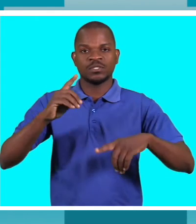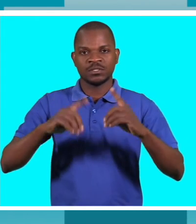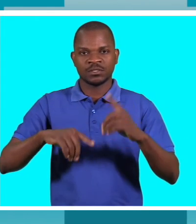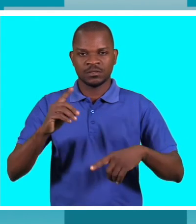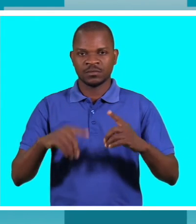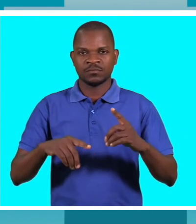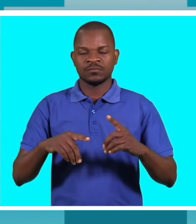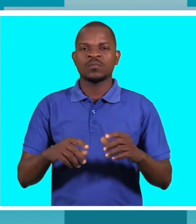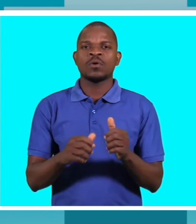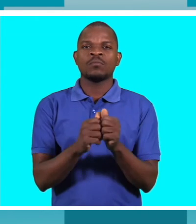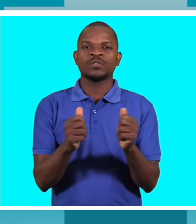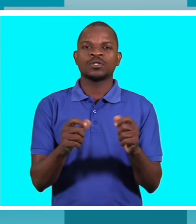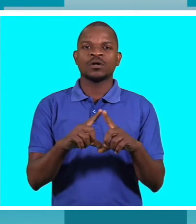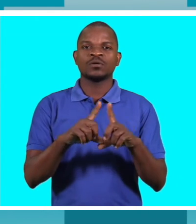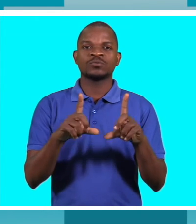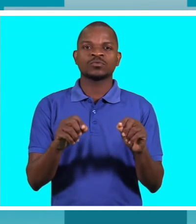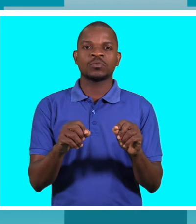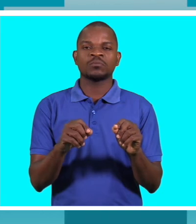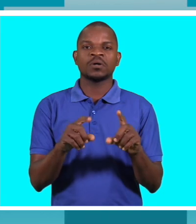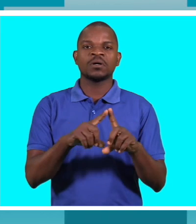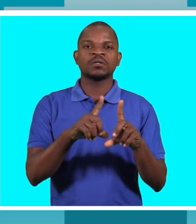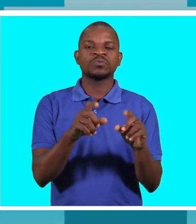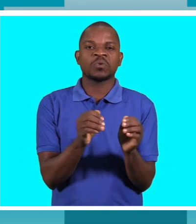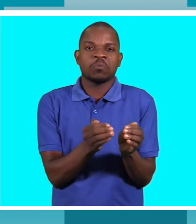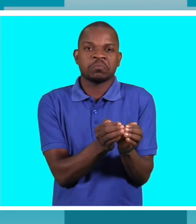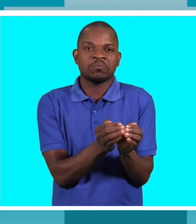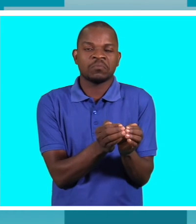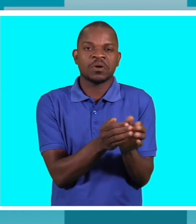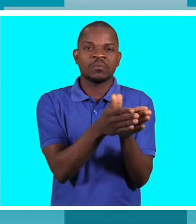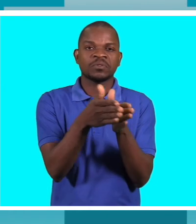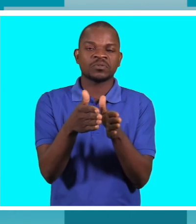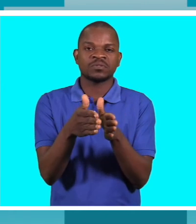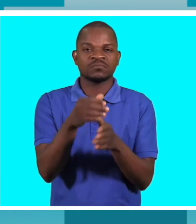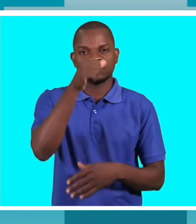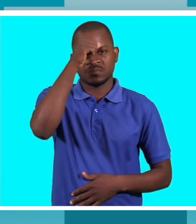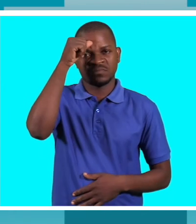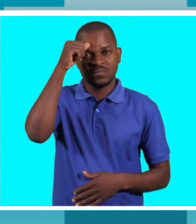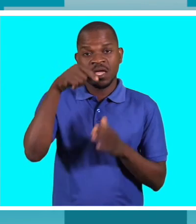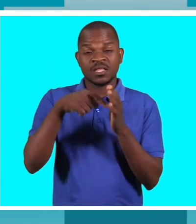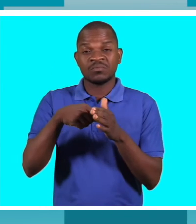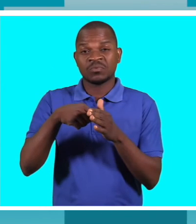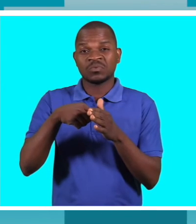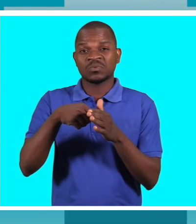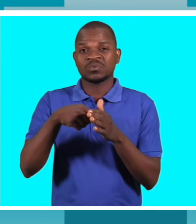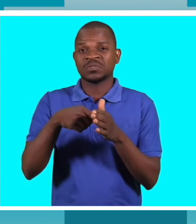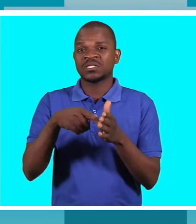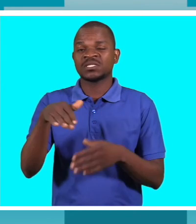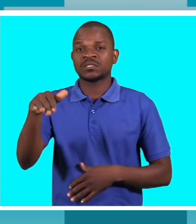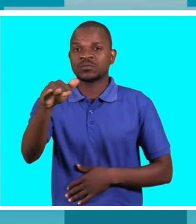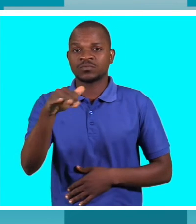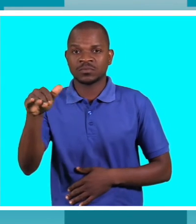se as coisas ficarem mais centralizadas fica muito difícil porque nós quando descemos até a base encontramos que nem as